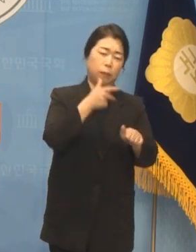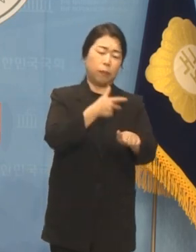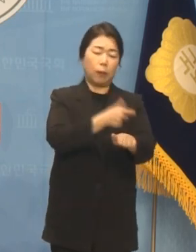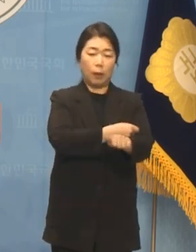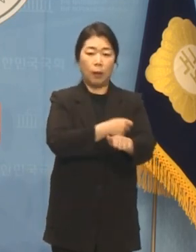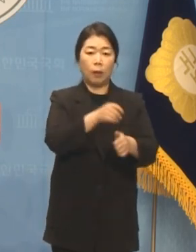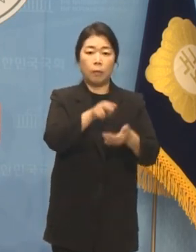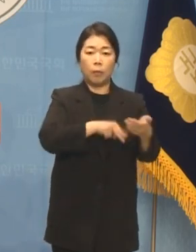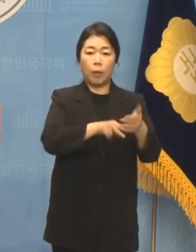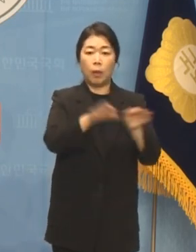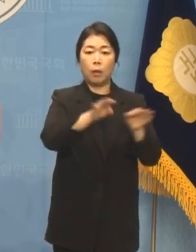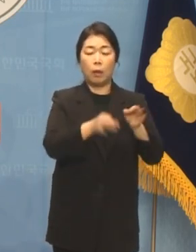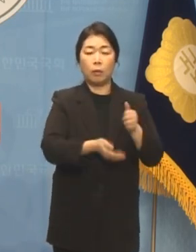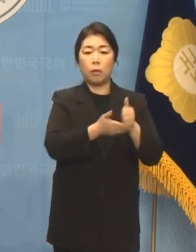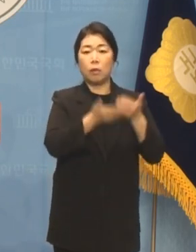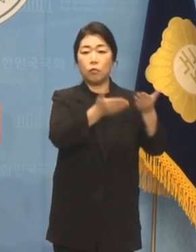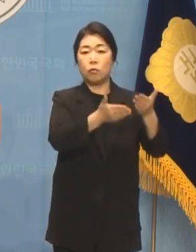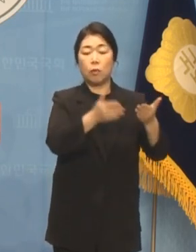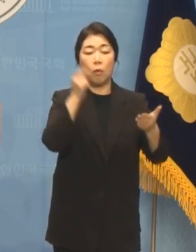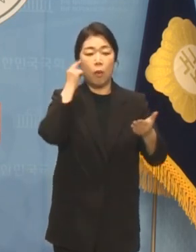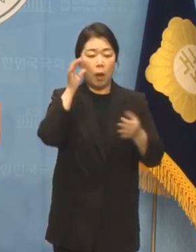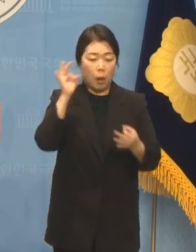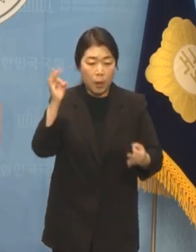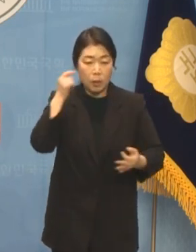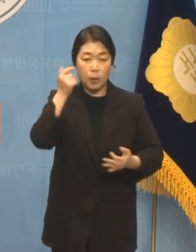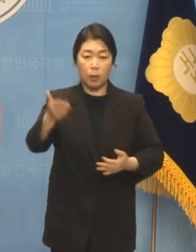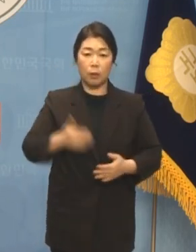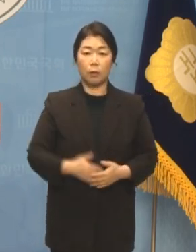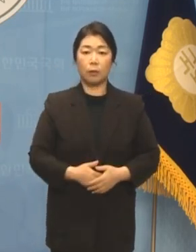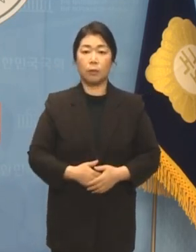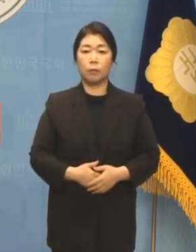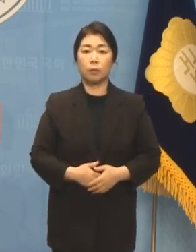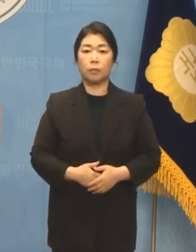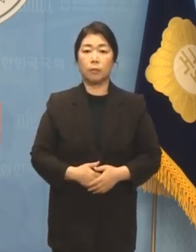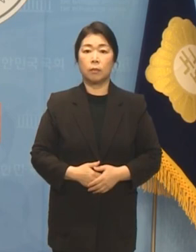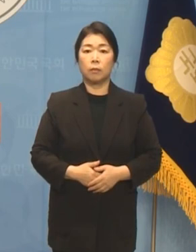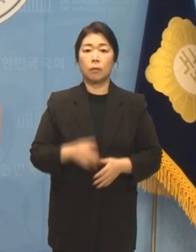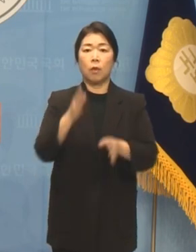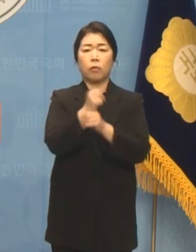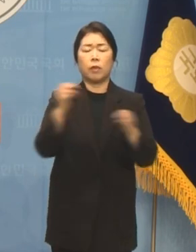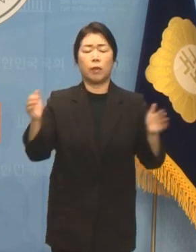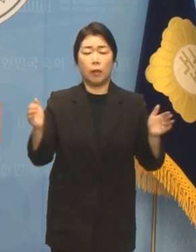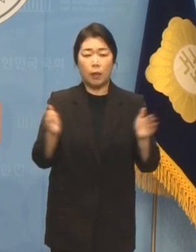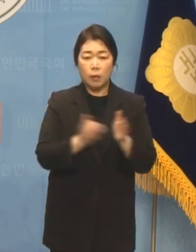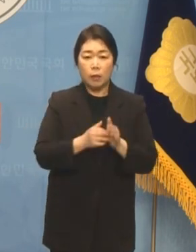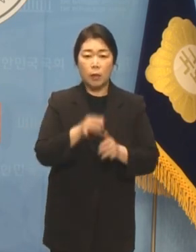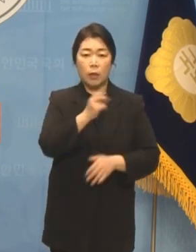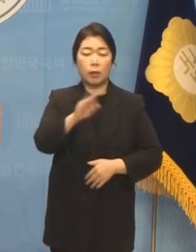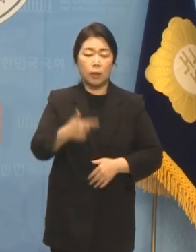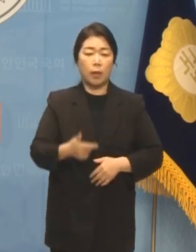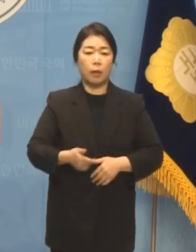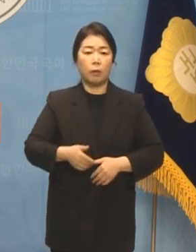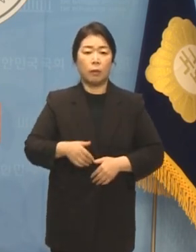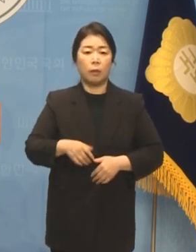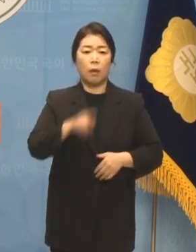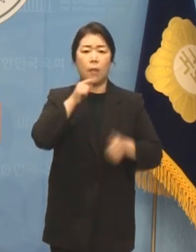봅니까? 대체 국민께서 언제까지 예찬 대장경을 듣고 있어야 합니까?